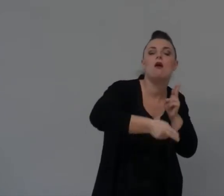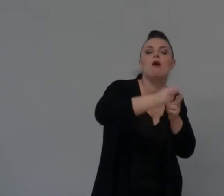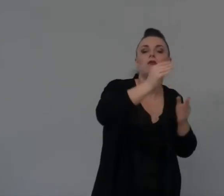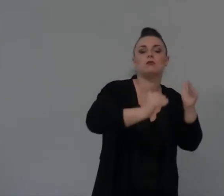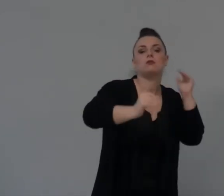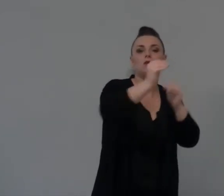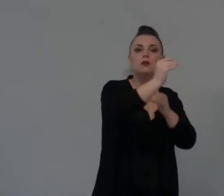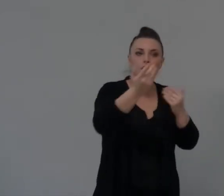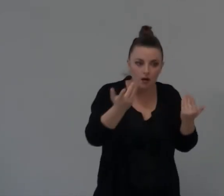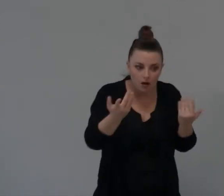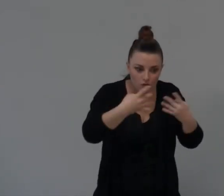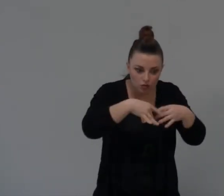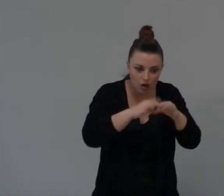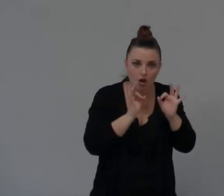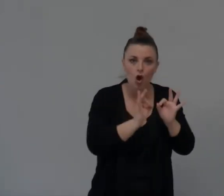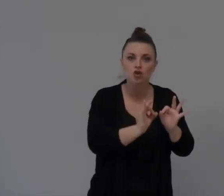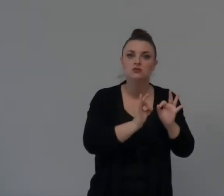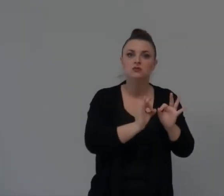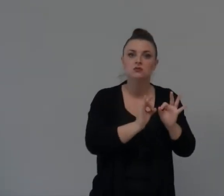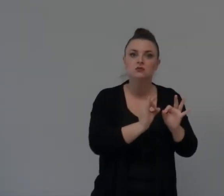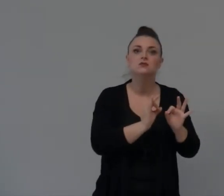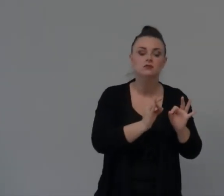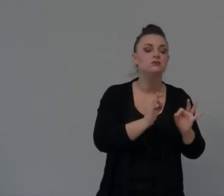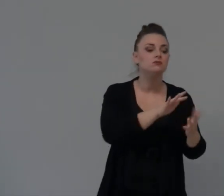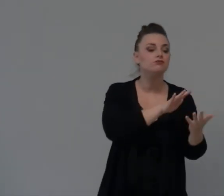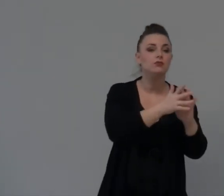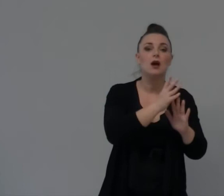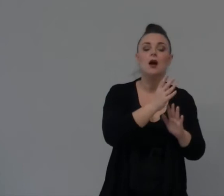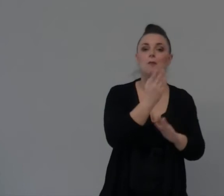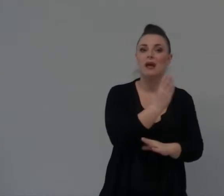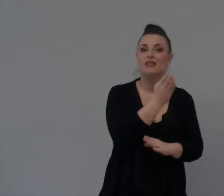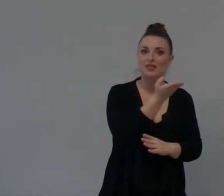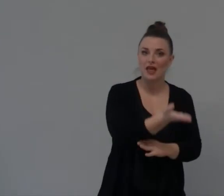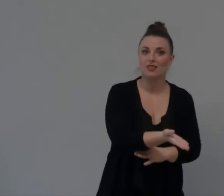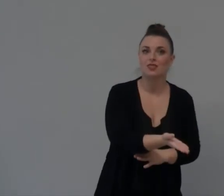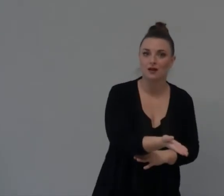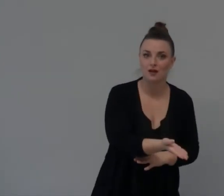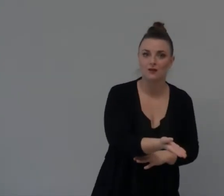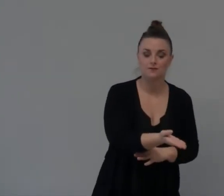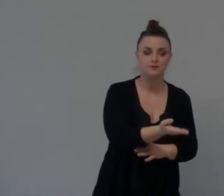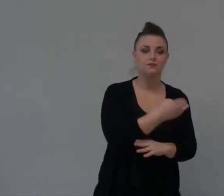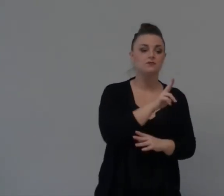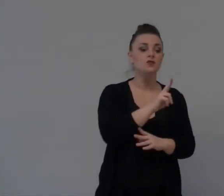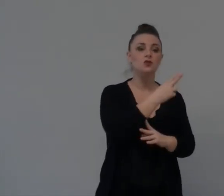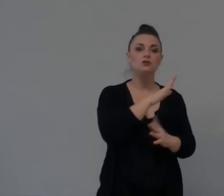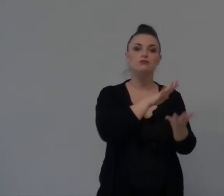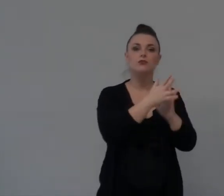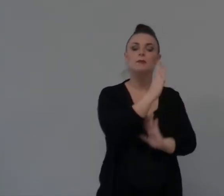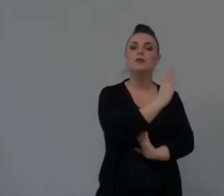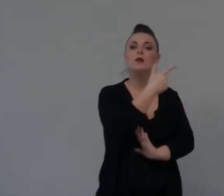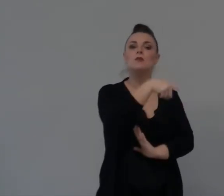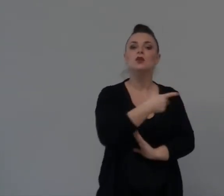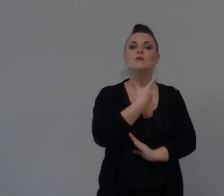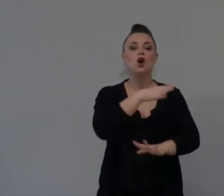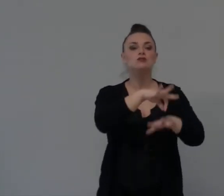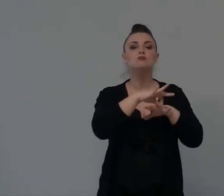E Eccola La benedizione Eccola La benedizione Ruth E' stata Benedetta Perché Stava A sposare Un